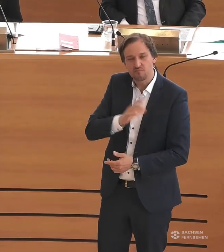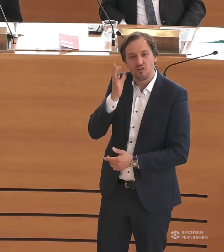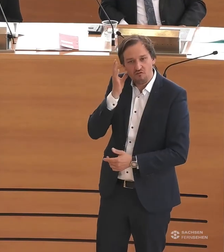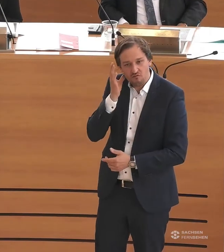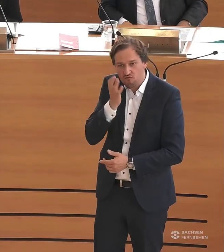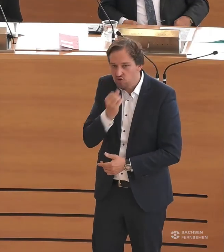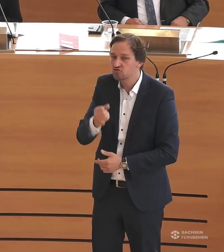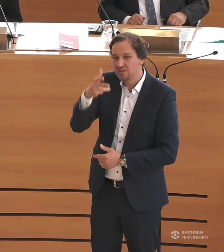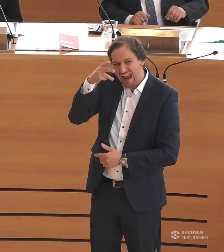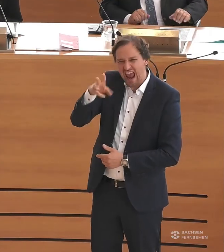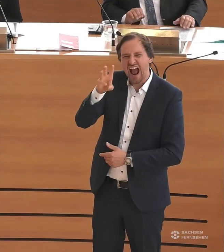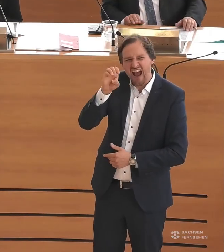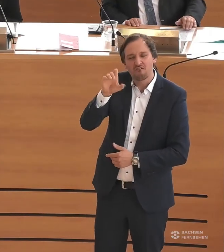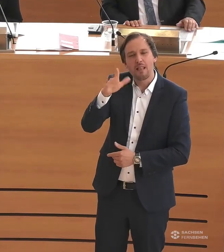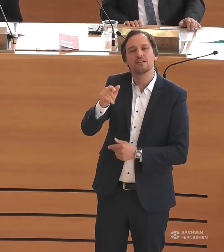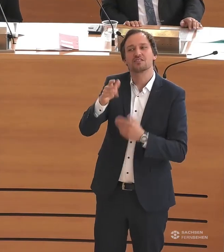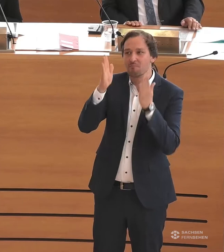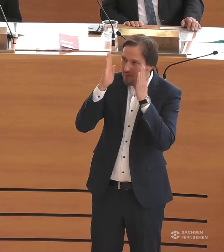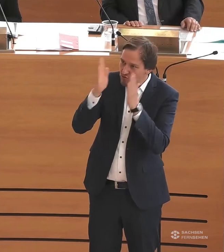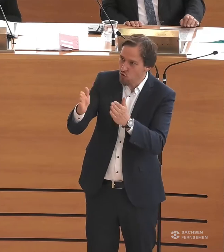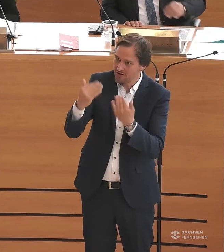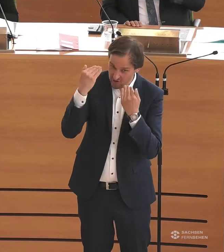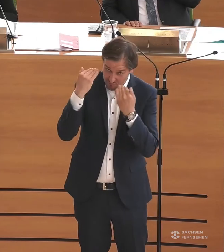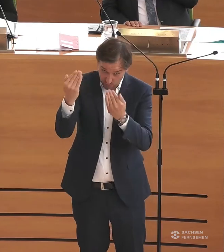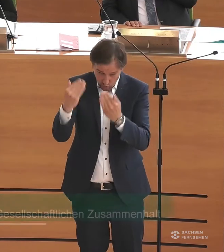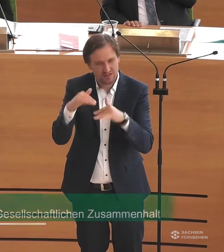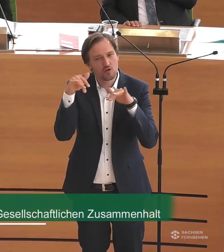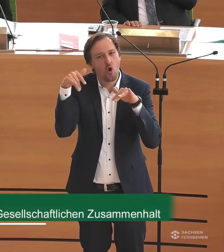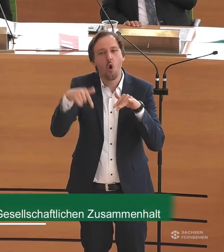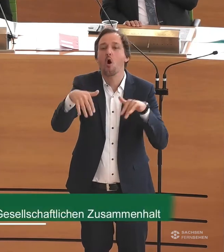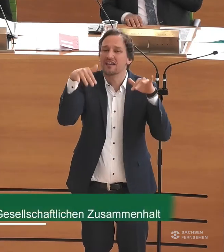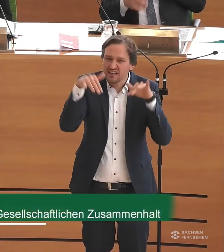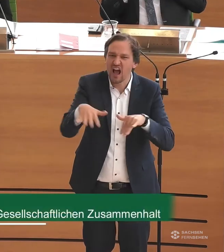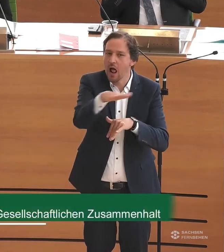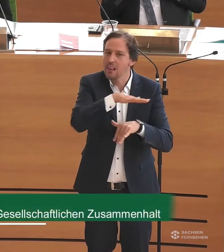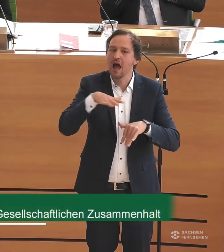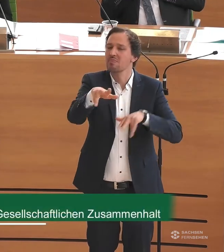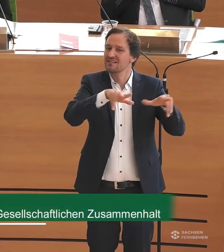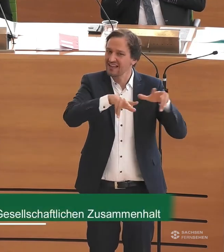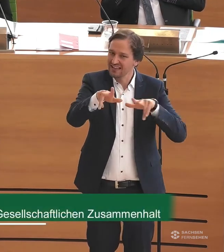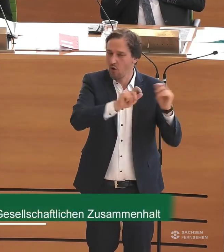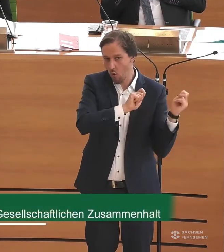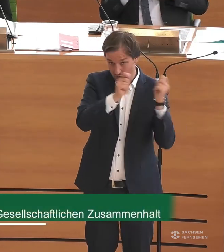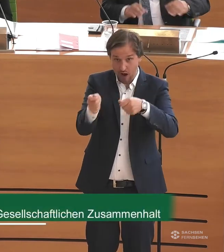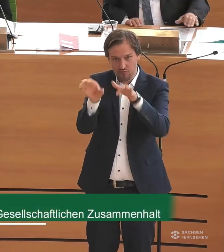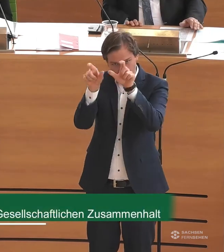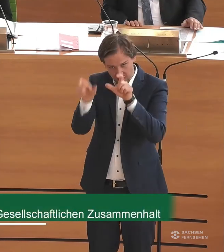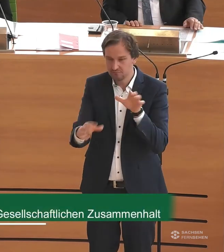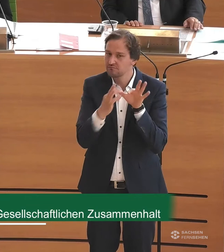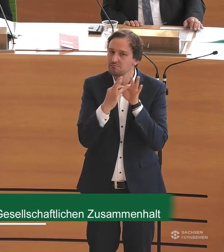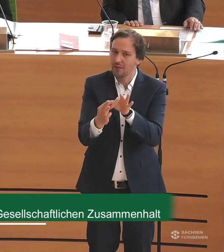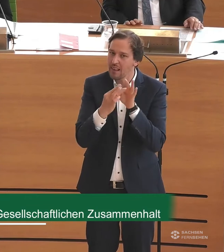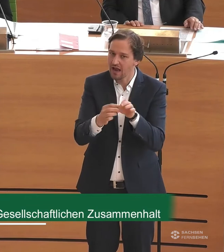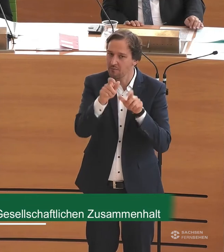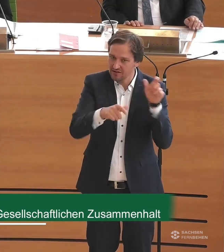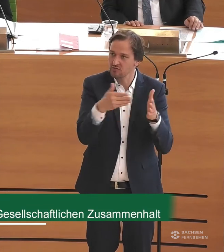Herrn Welsch nochmal persönlich begrüßen wollen, der heute anwesend ist als Beauftragter der Landesregierung für die Belange von Menschen mit Behinderung. Ich